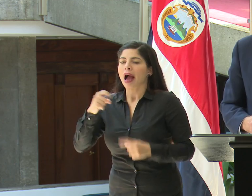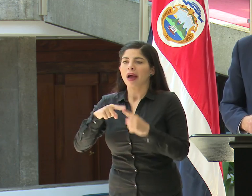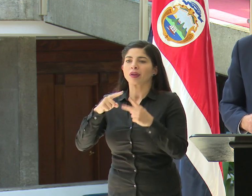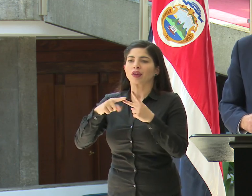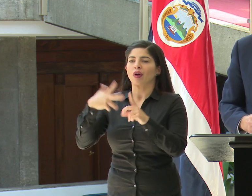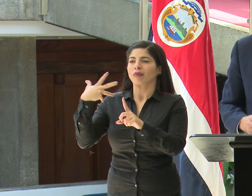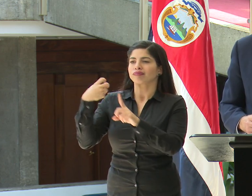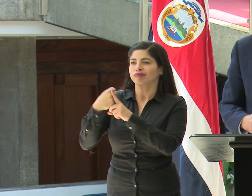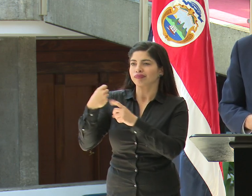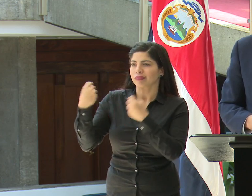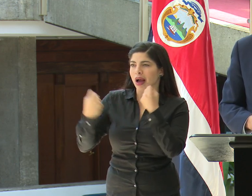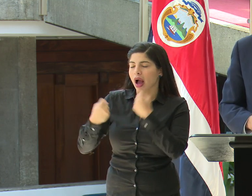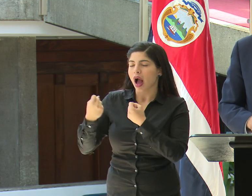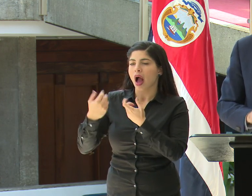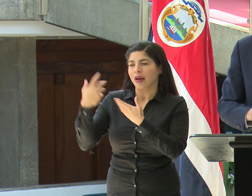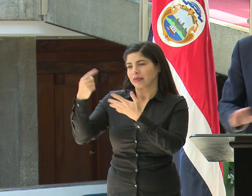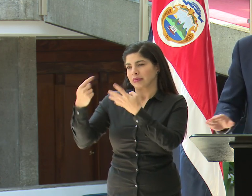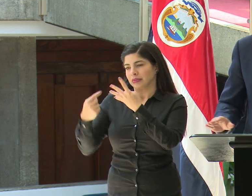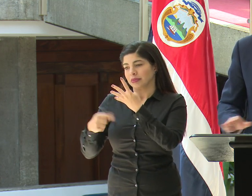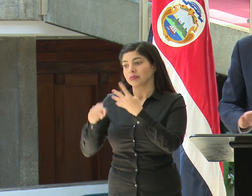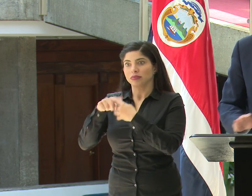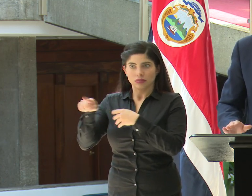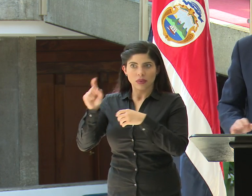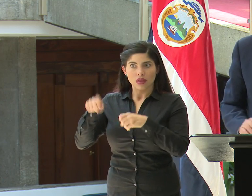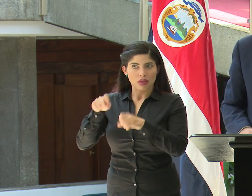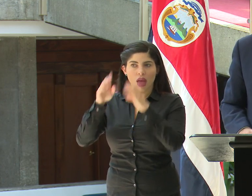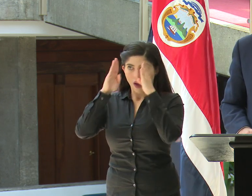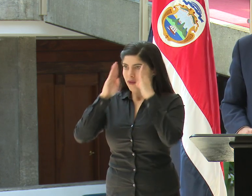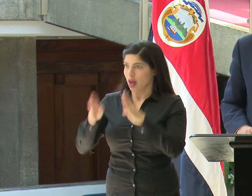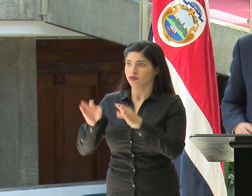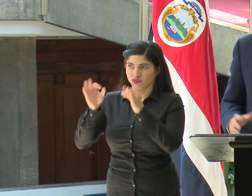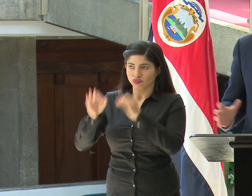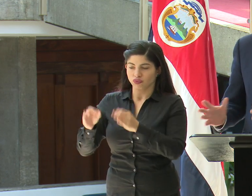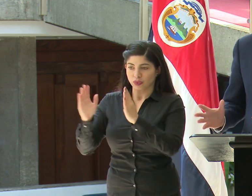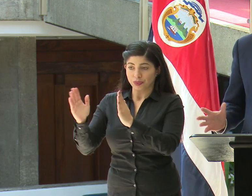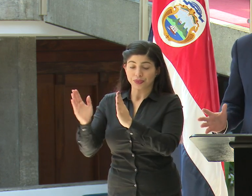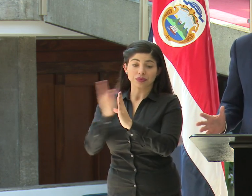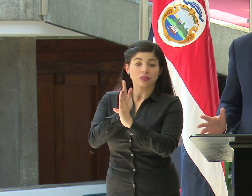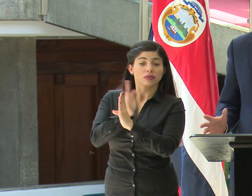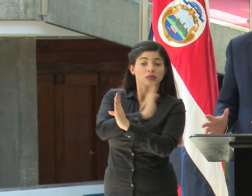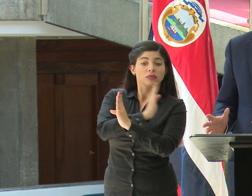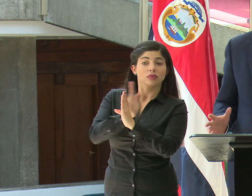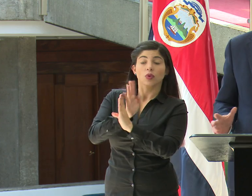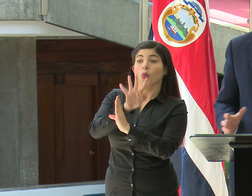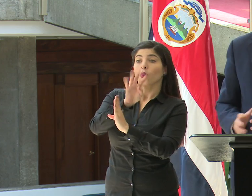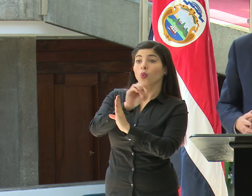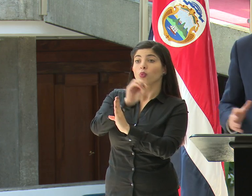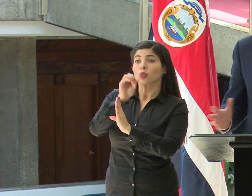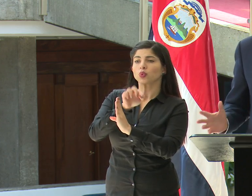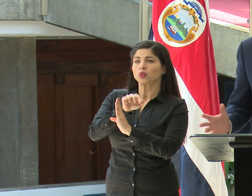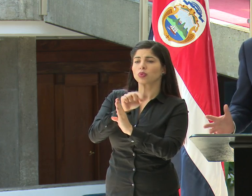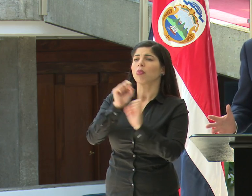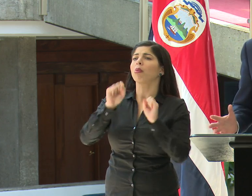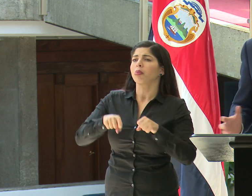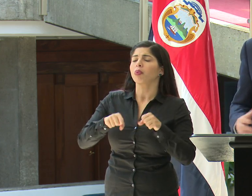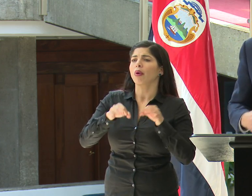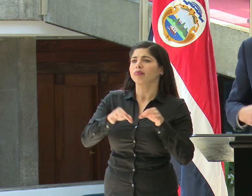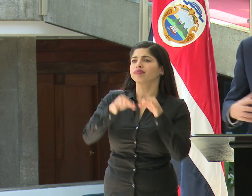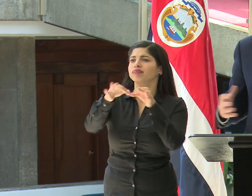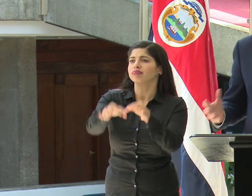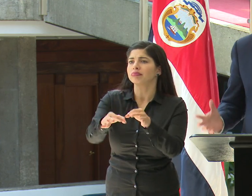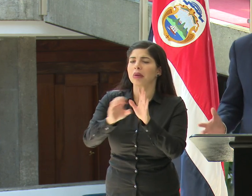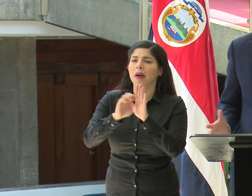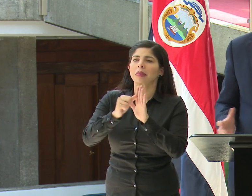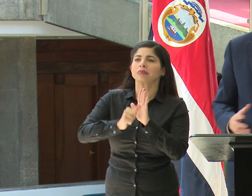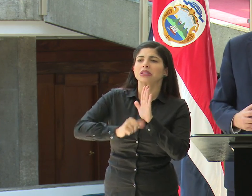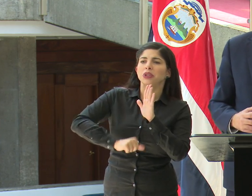accidente de tránsito, ese tipo de situaciones que hay que atender sí o sí. El otro 40% son programables, una